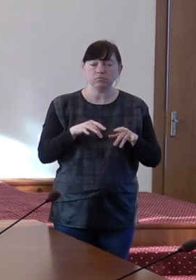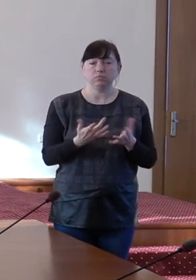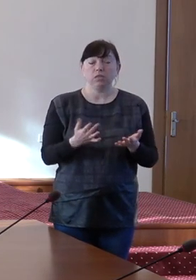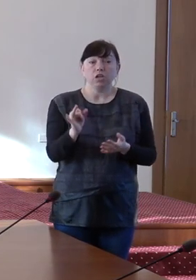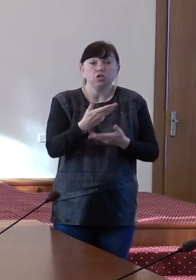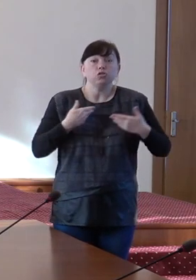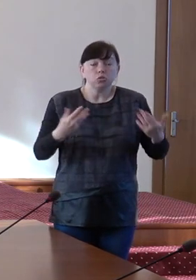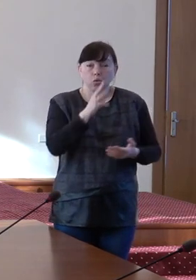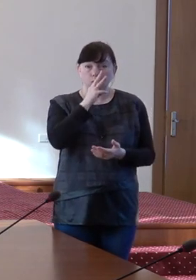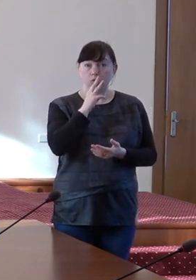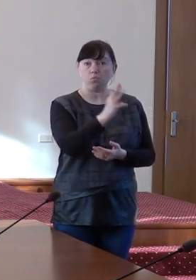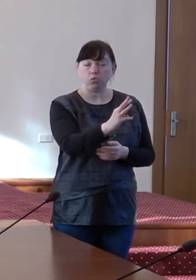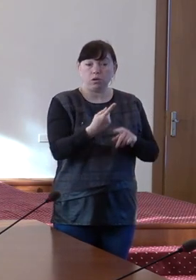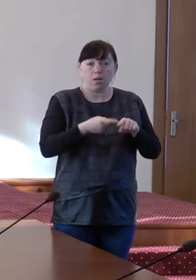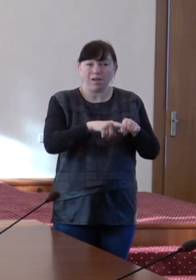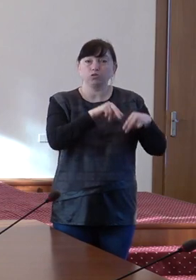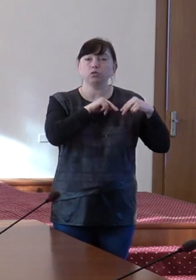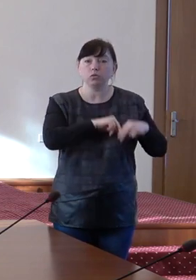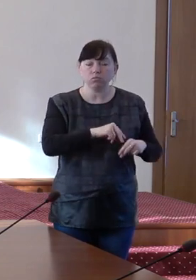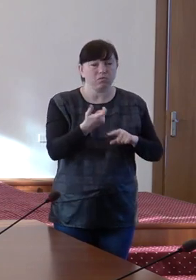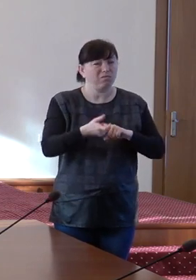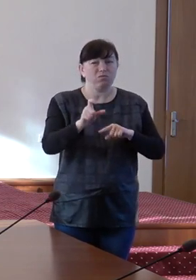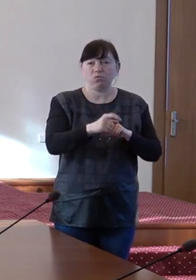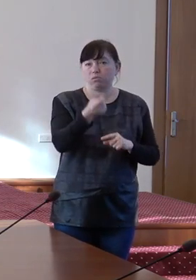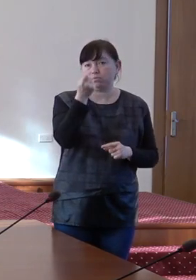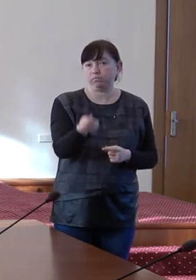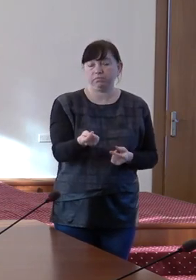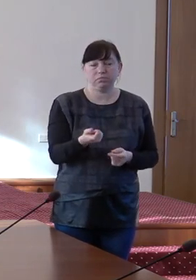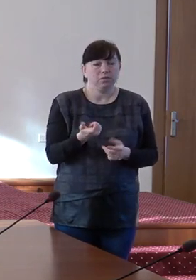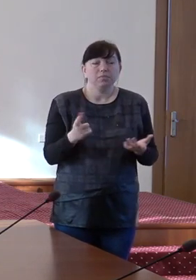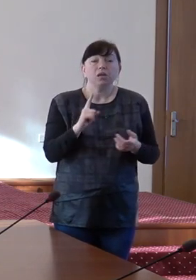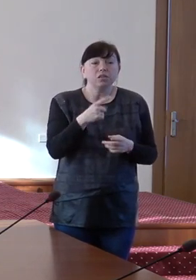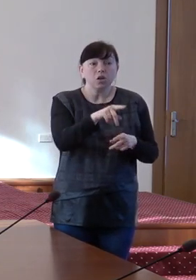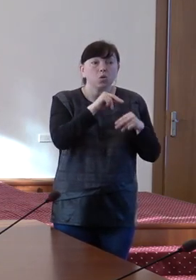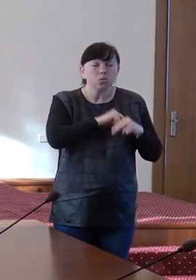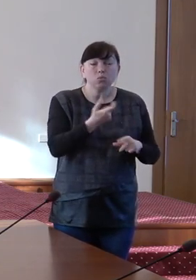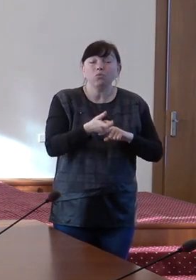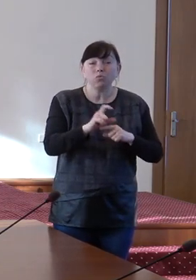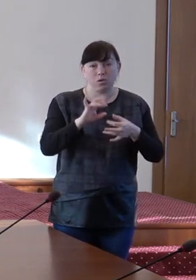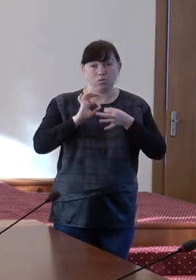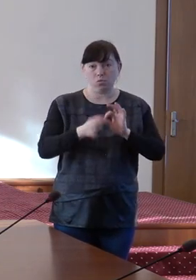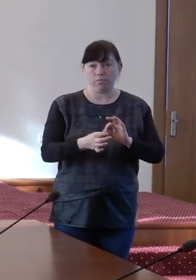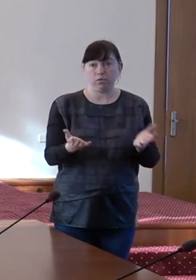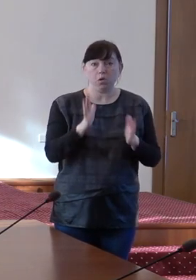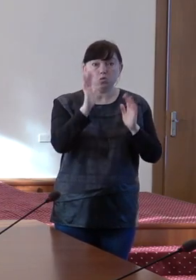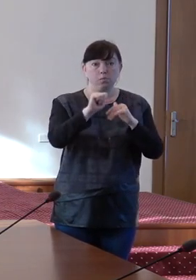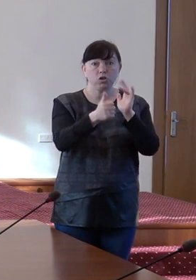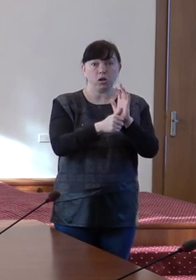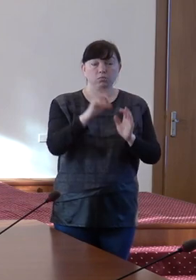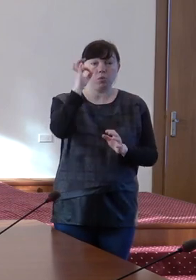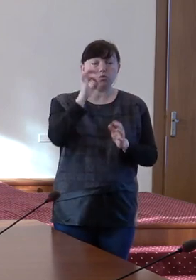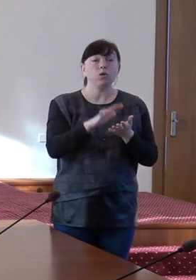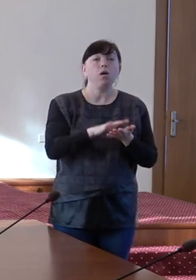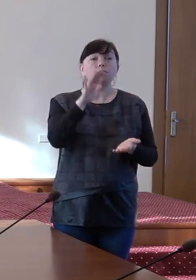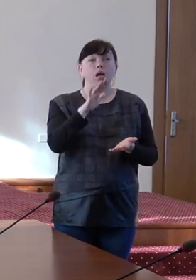remunerăm această muncă foarte sofisticată, foarte complicată și dificilă, cu 16% mai mult,